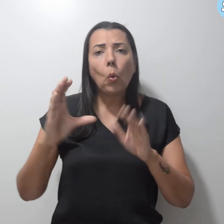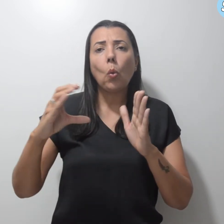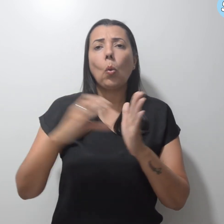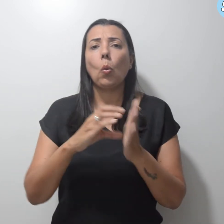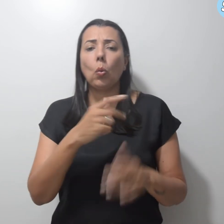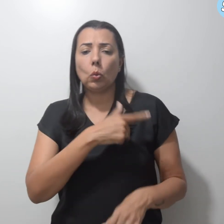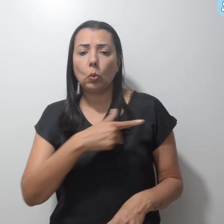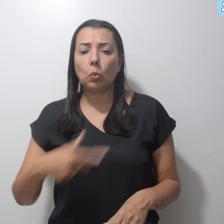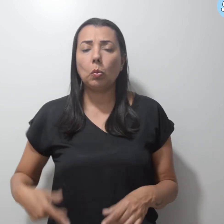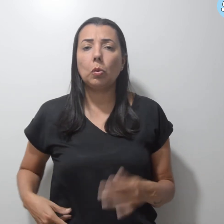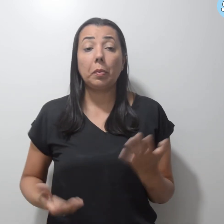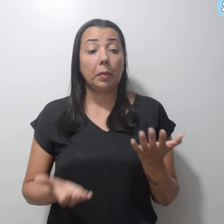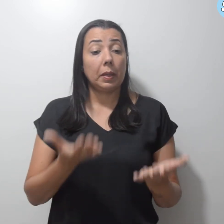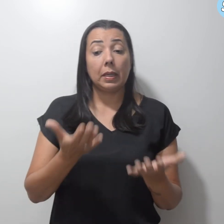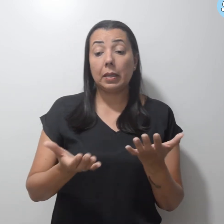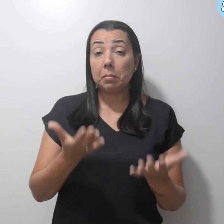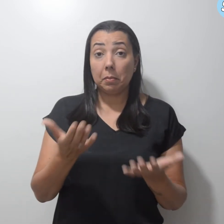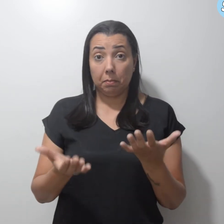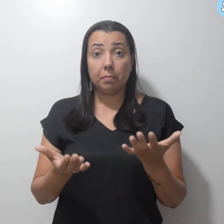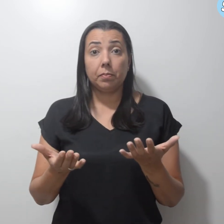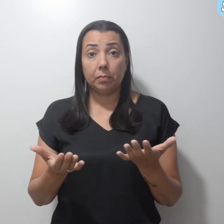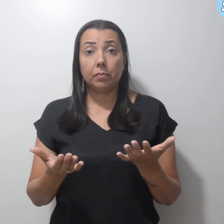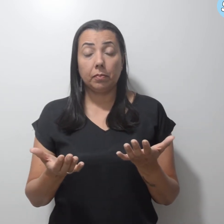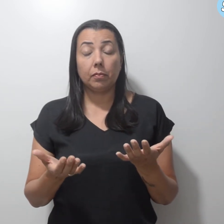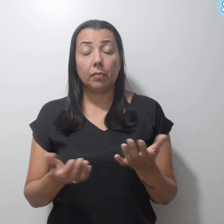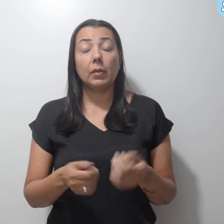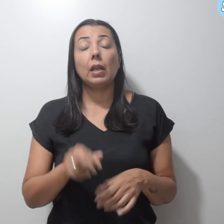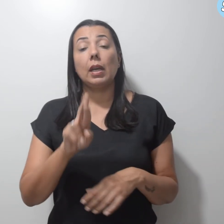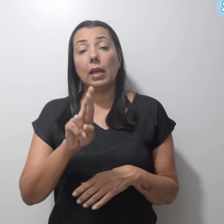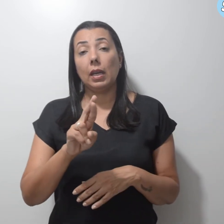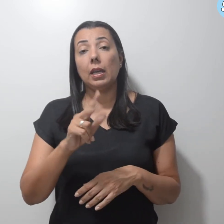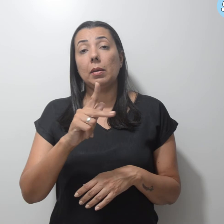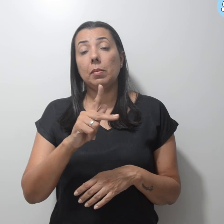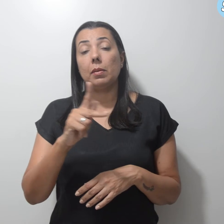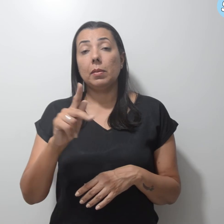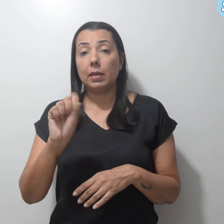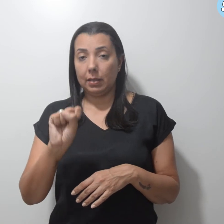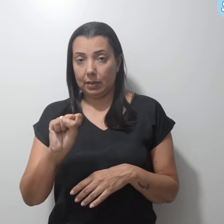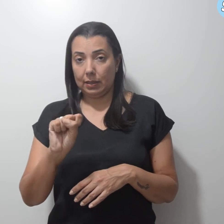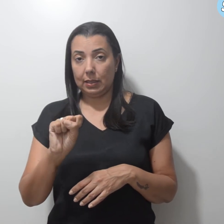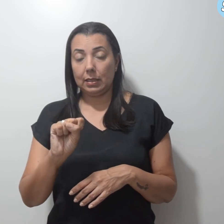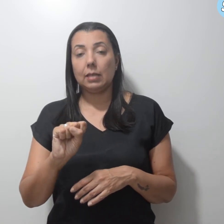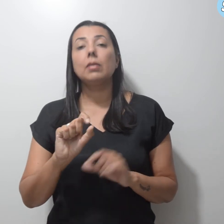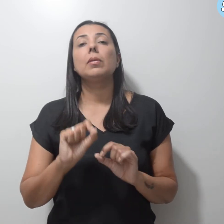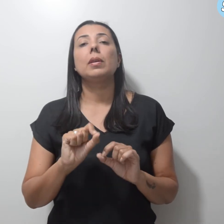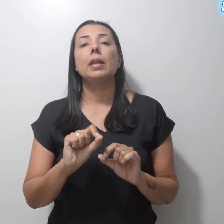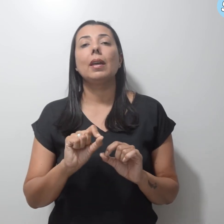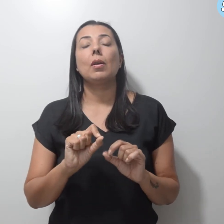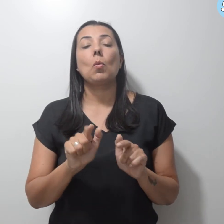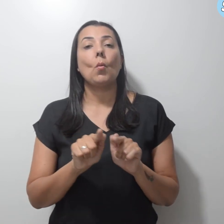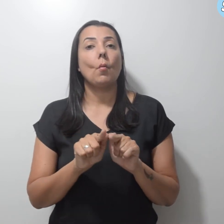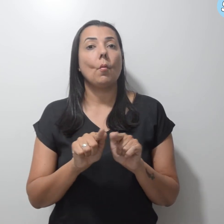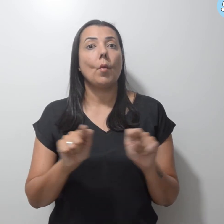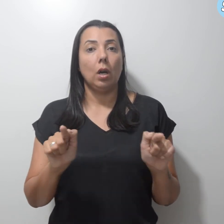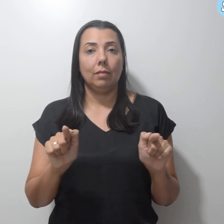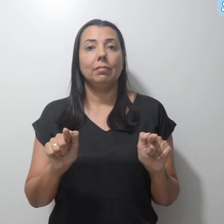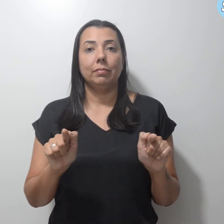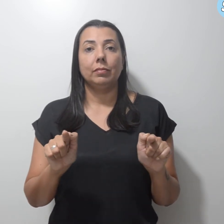equilibrar essa balança, o RPPS irá se esvaziar e uma hora